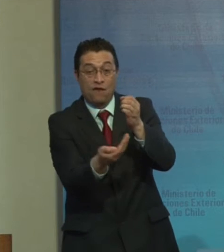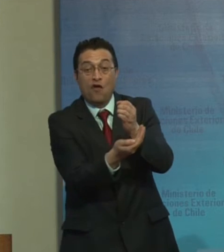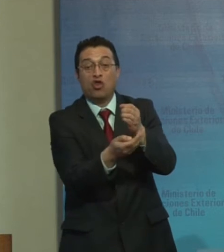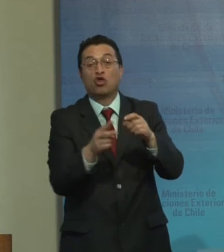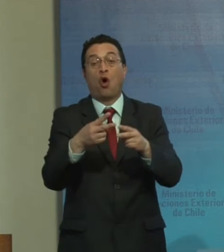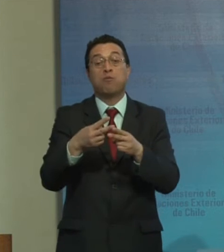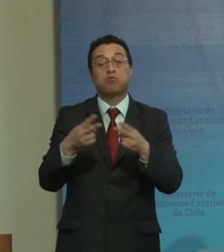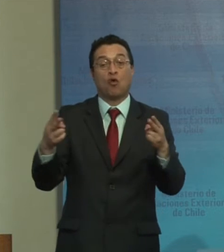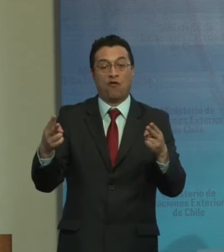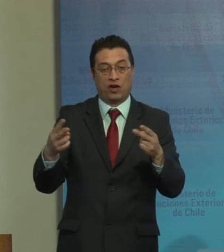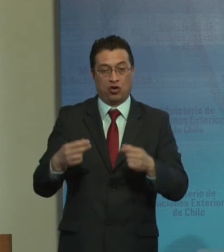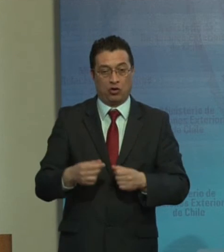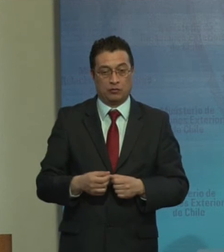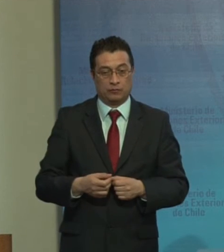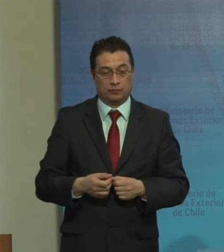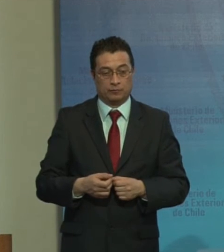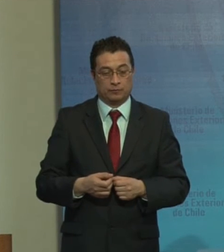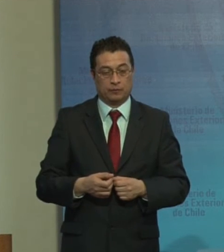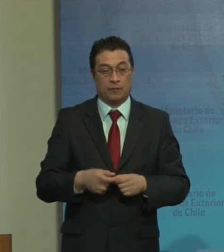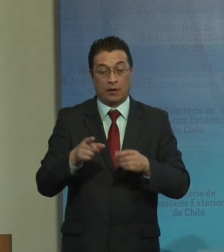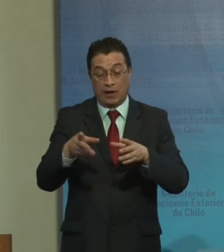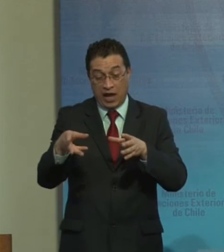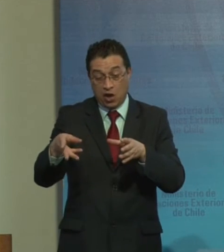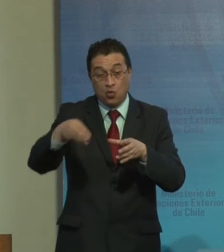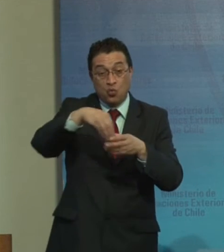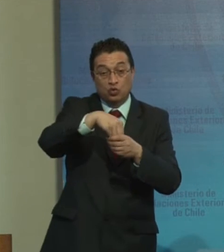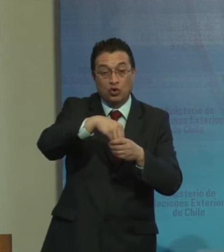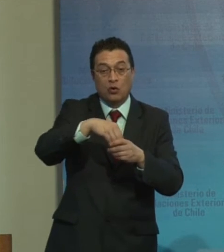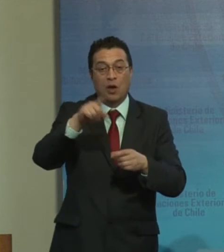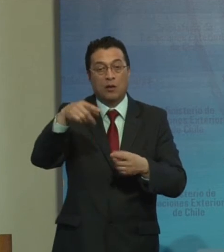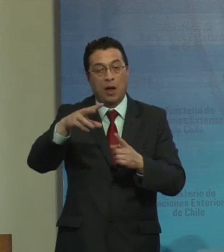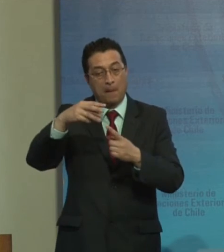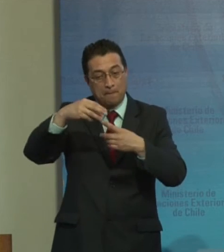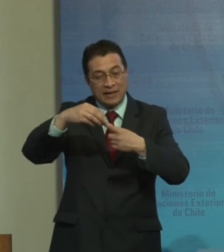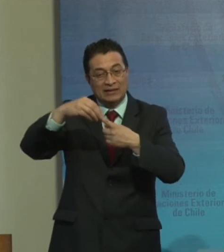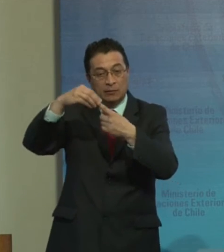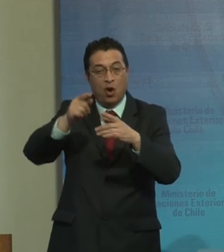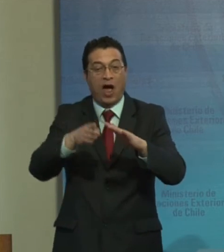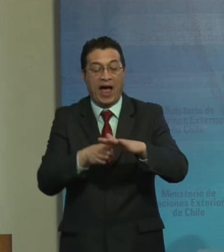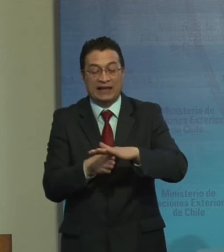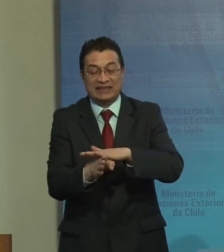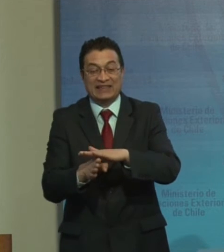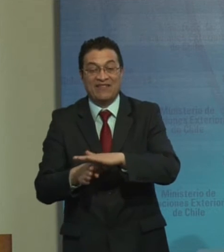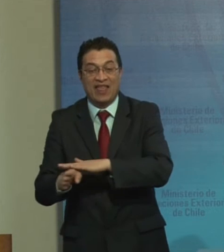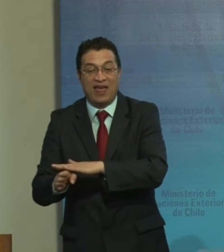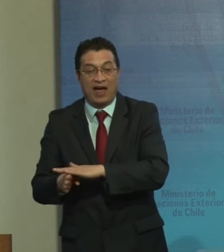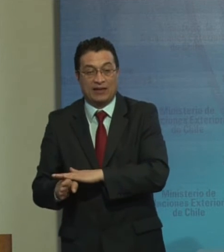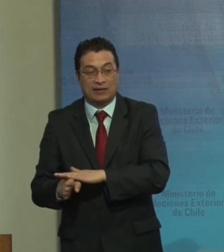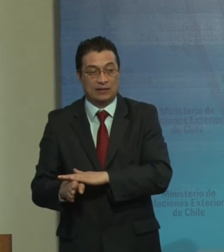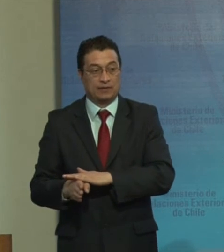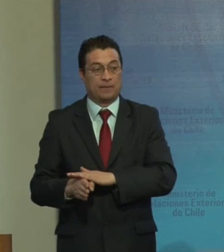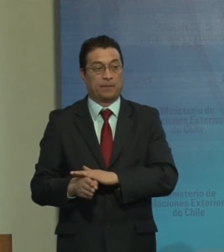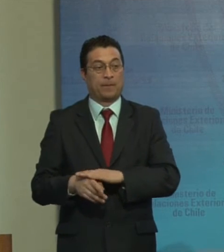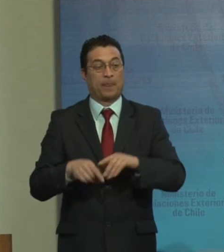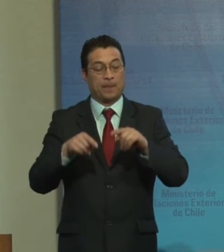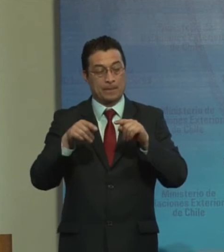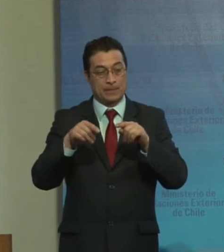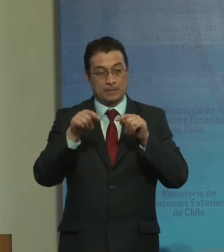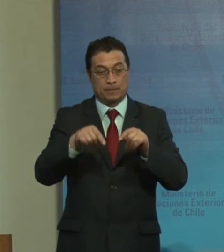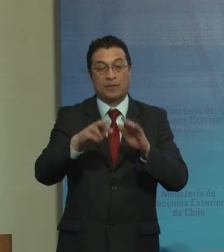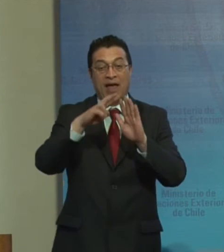Públicos La inclusión De los principios De accesibilidad En la